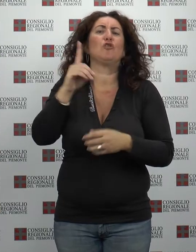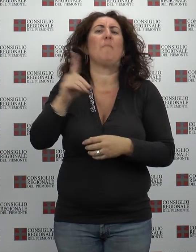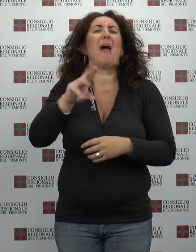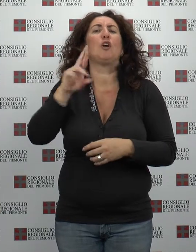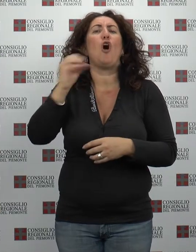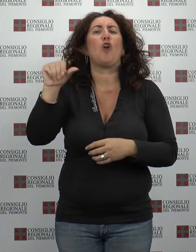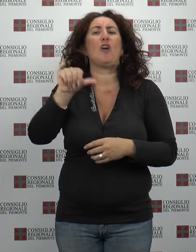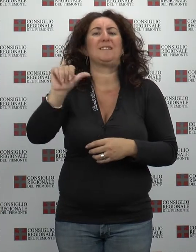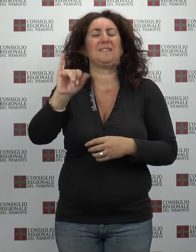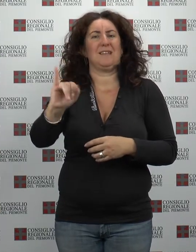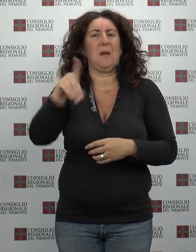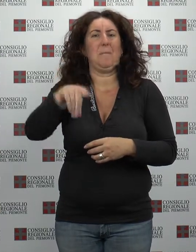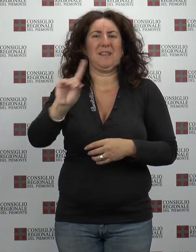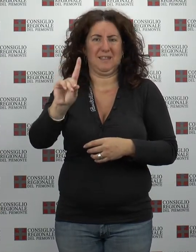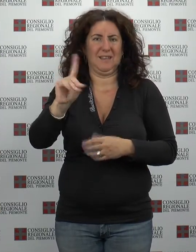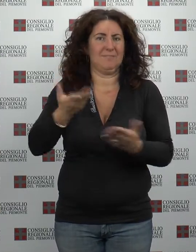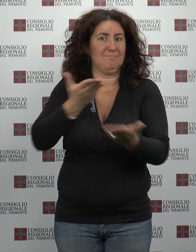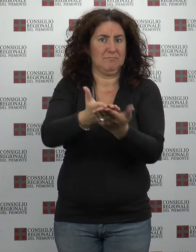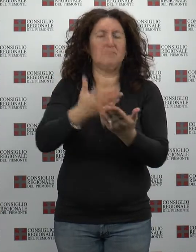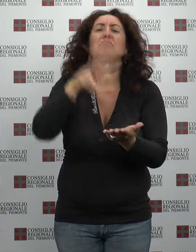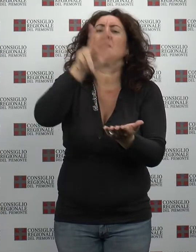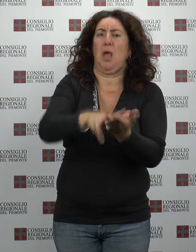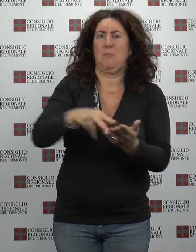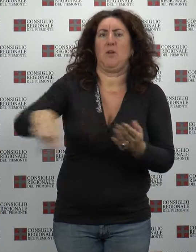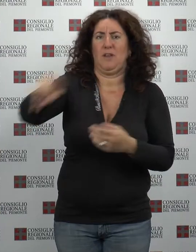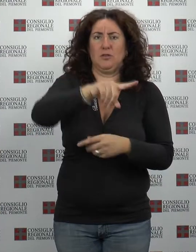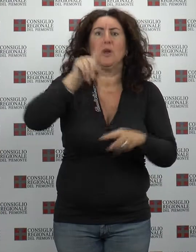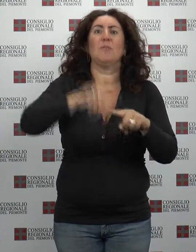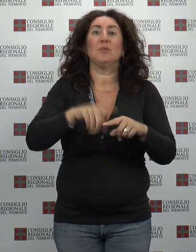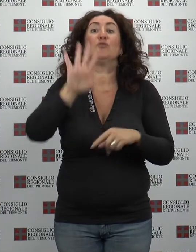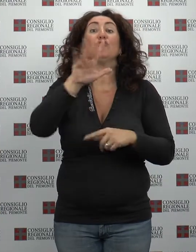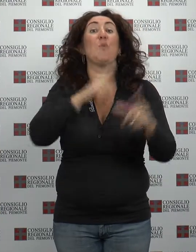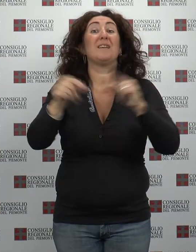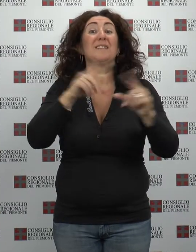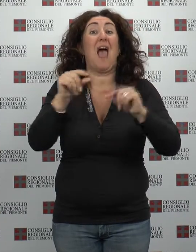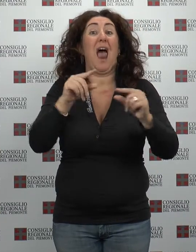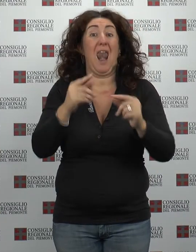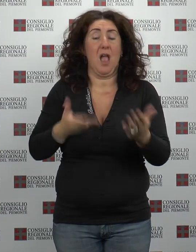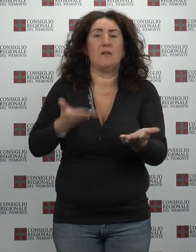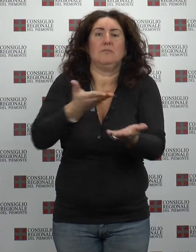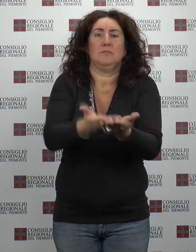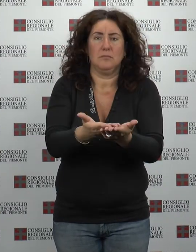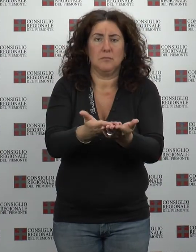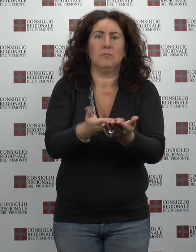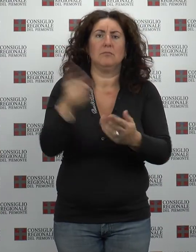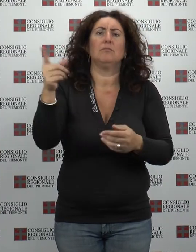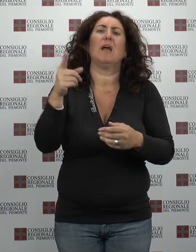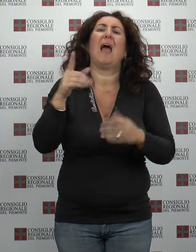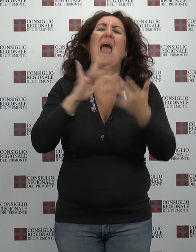Voto favorevole anche sull'ordine del giorno presentato dal Movimento 5 Stelle che prevede la pubblicazione su internet delle spese dei